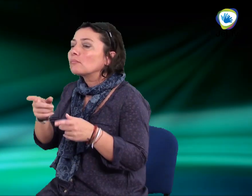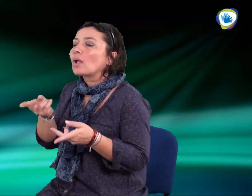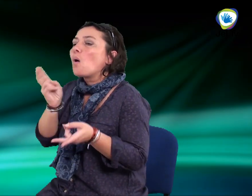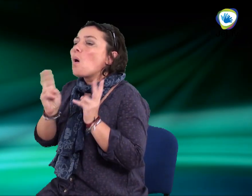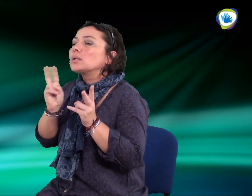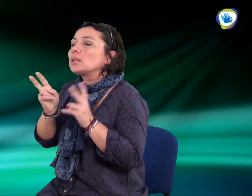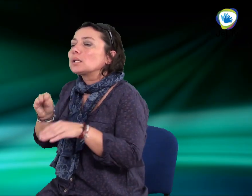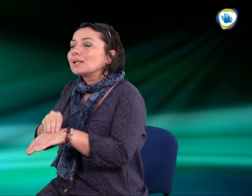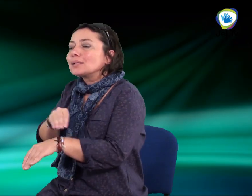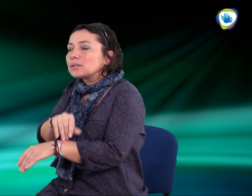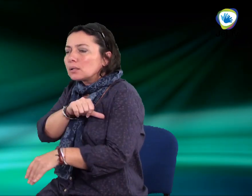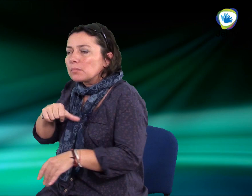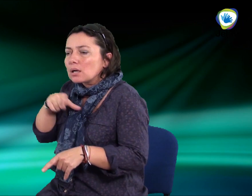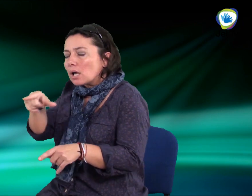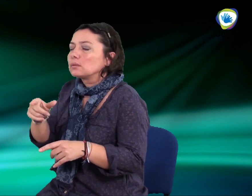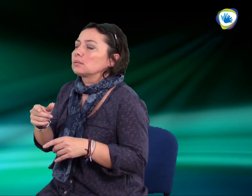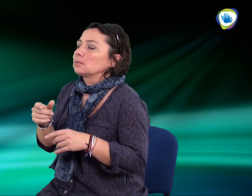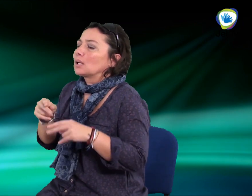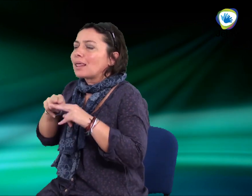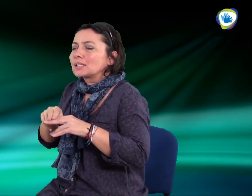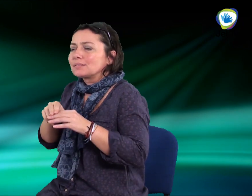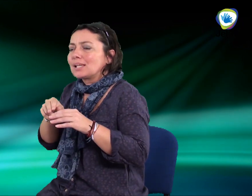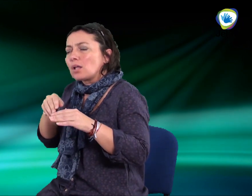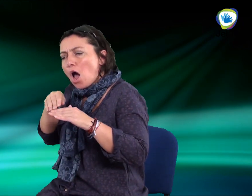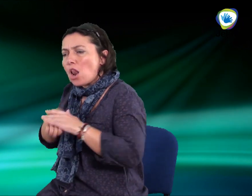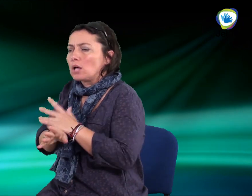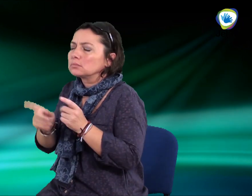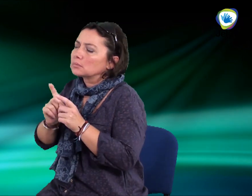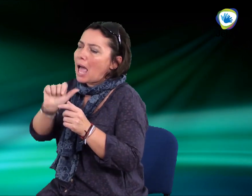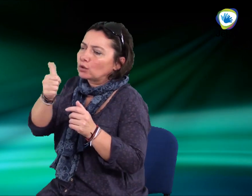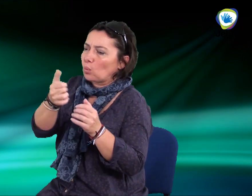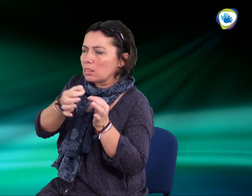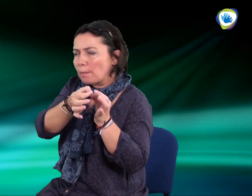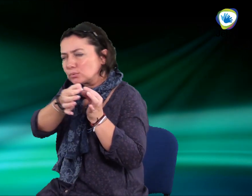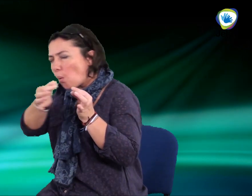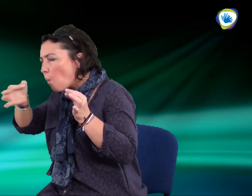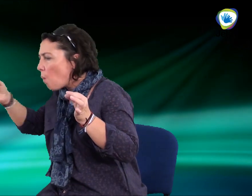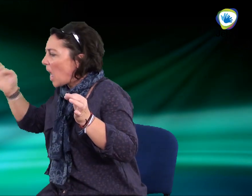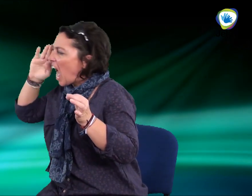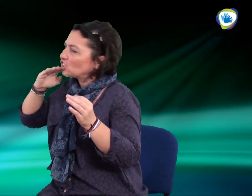Hogy érezted magad az egész rendezvény alatt, az első naptól kezdve az utolsó napig?